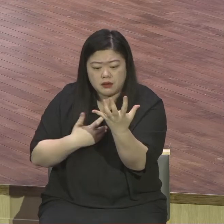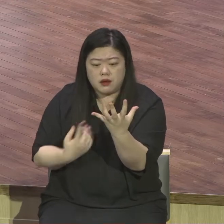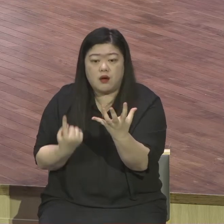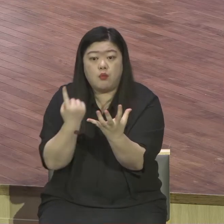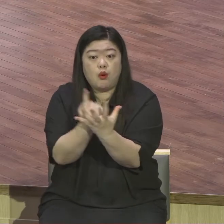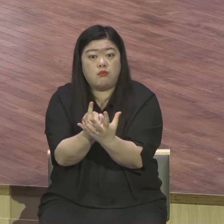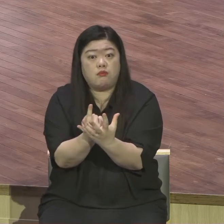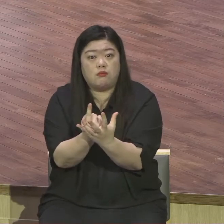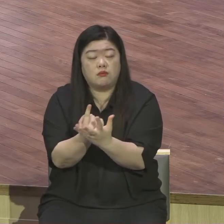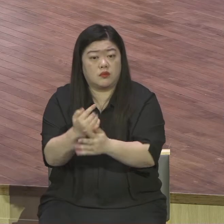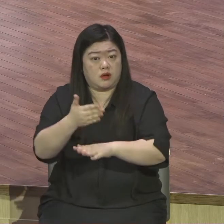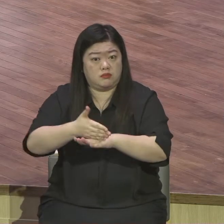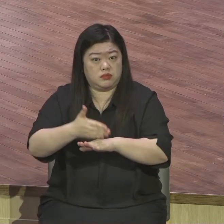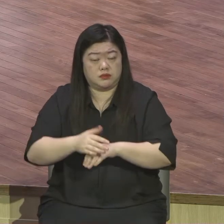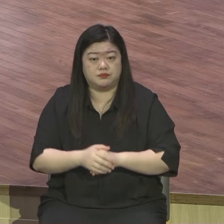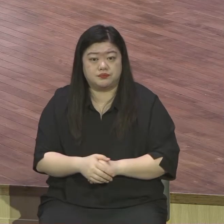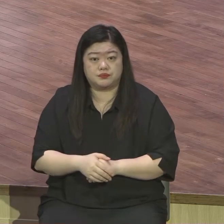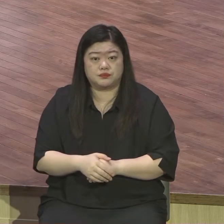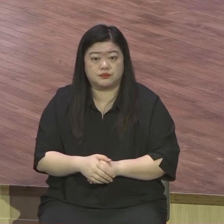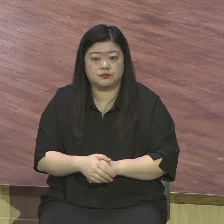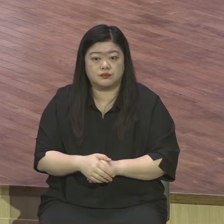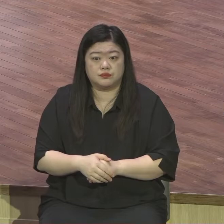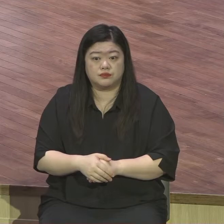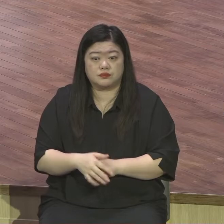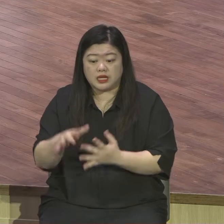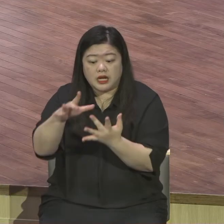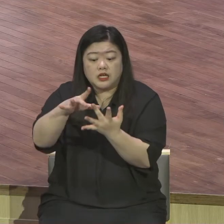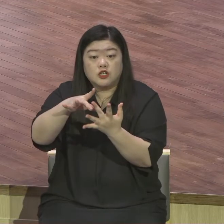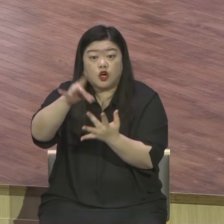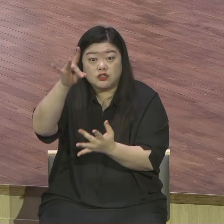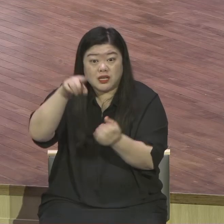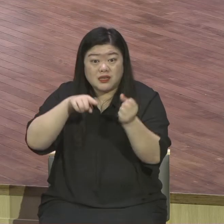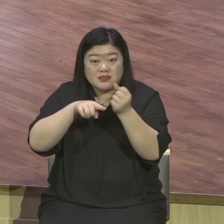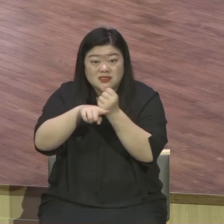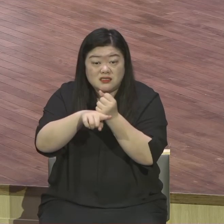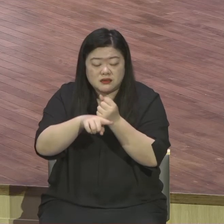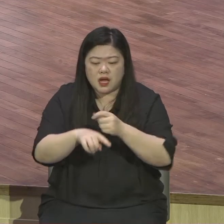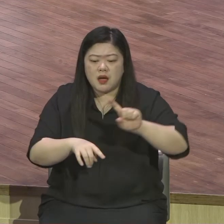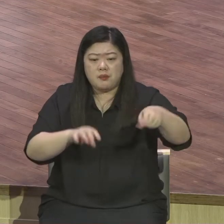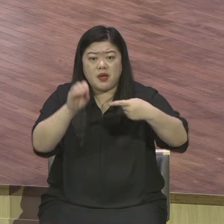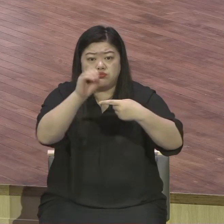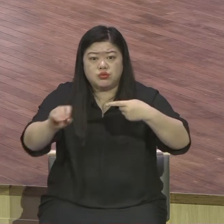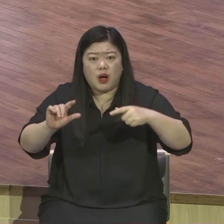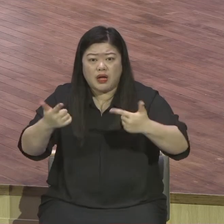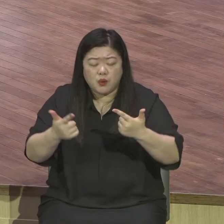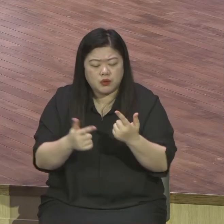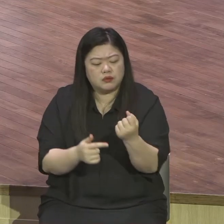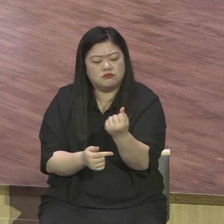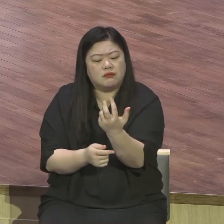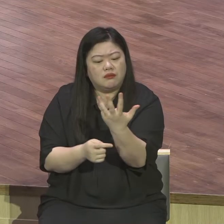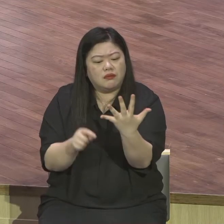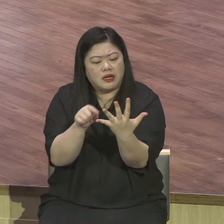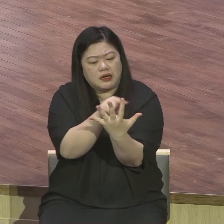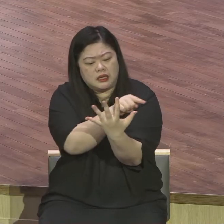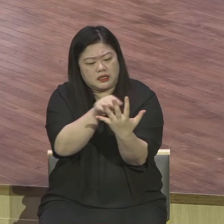선택이란 말이 뭐예요 전부를 포함할 수 있는 어떤 한계를 말하잖아요 딱 한계 제한된